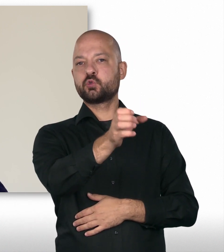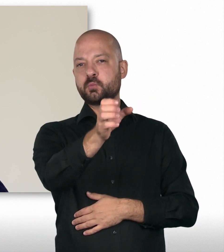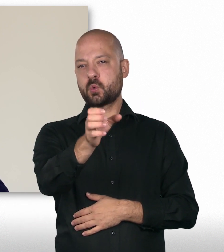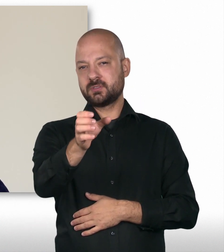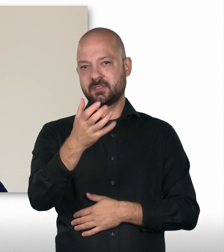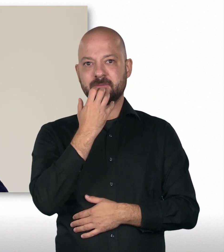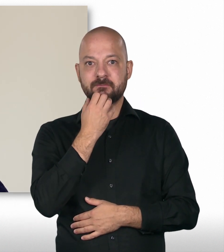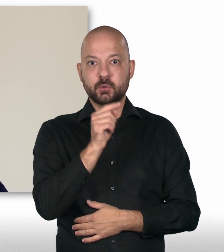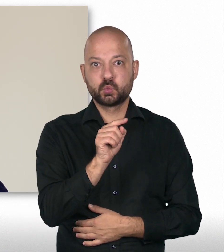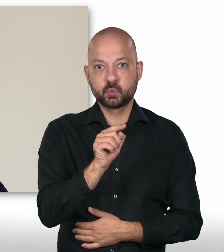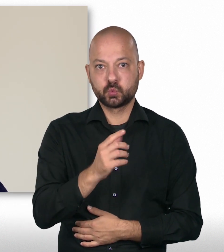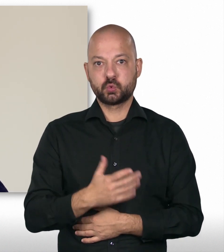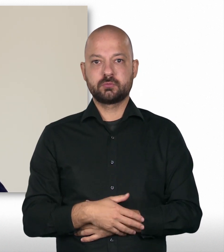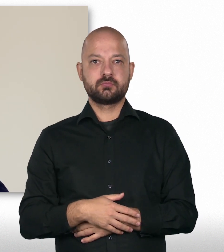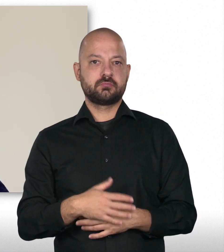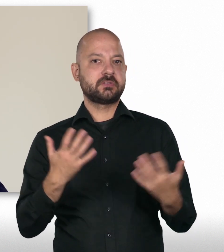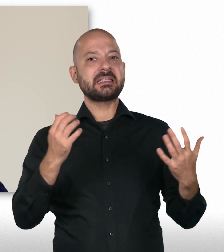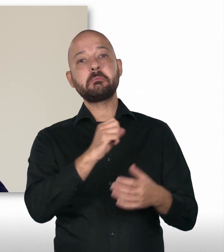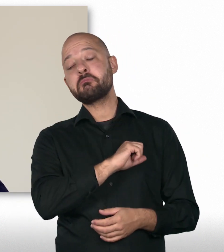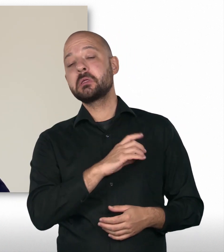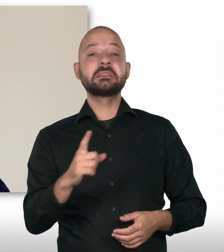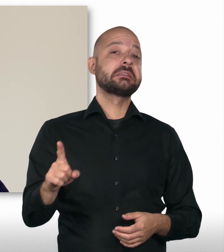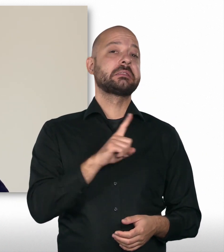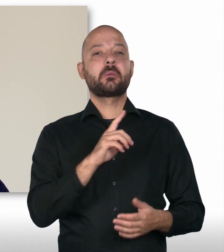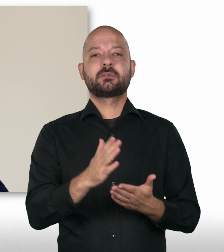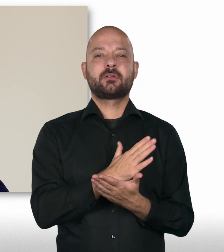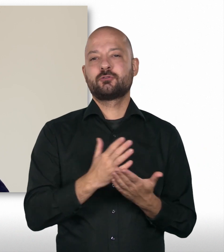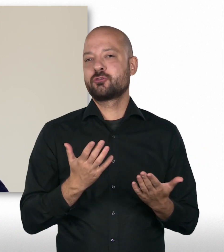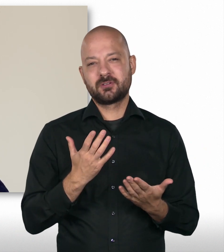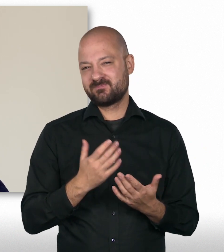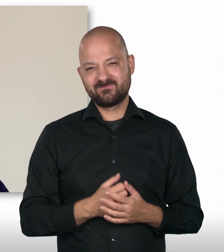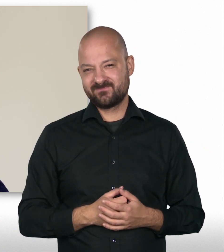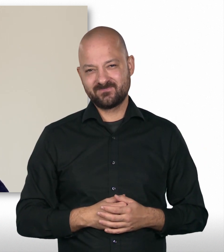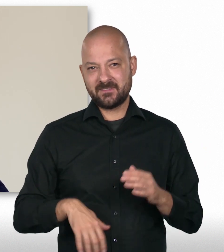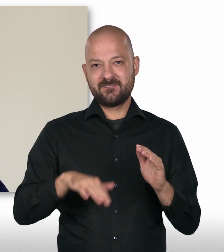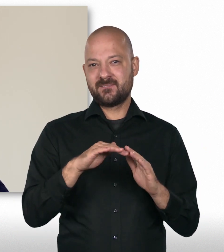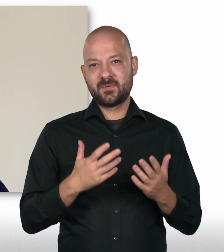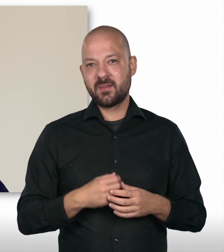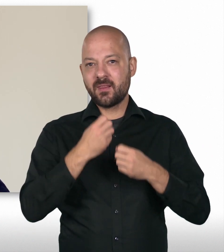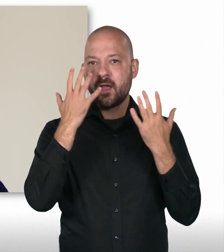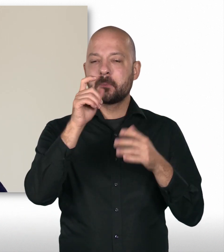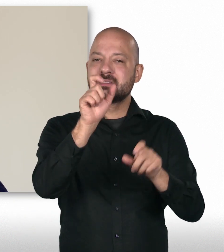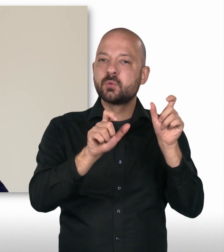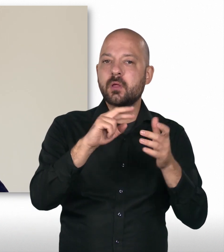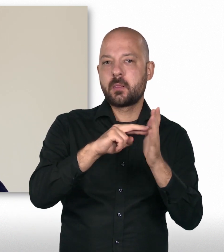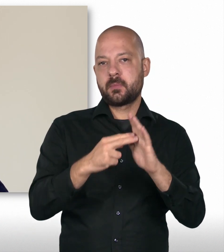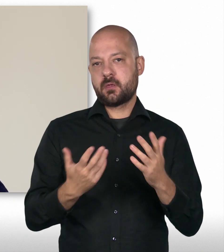auf die Posten, auf man möchte. Aber so ganz selbst entscheiden geht das nicht. Also da ist natürlich die Personalplanung,